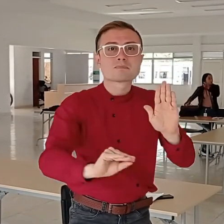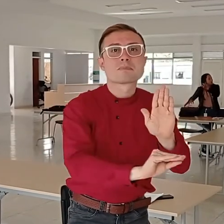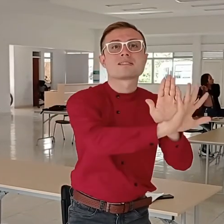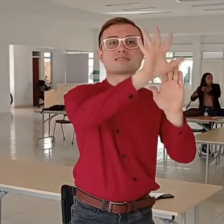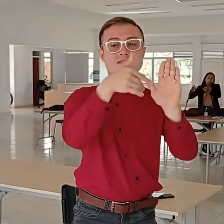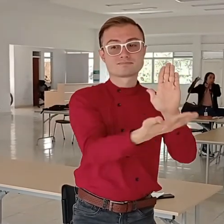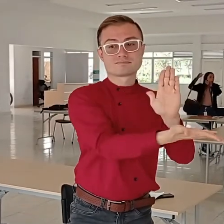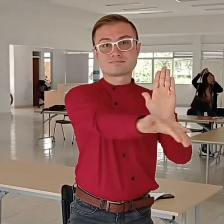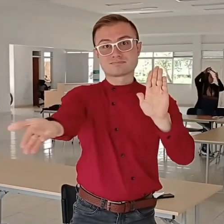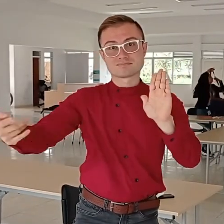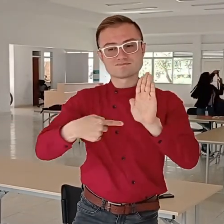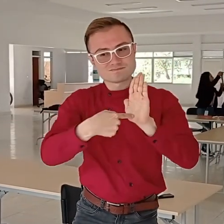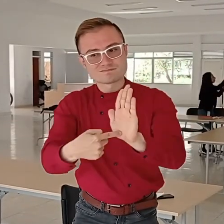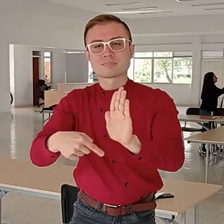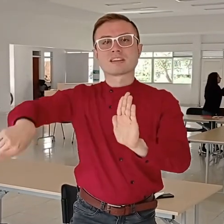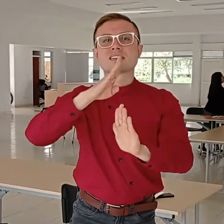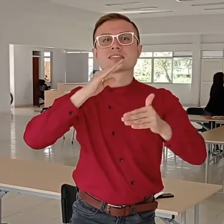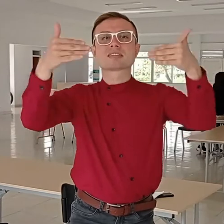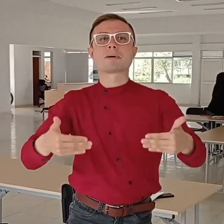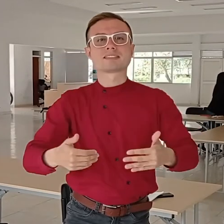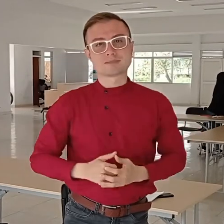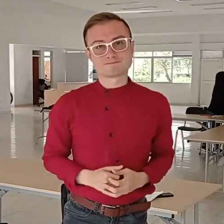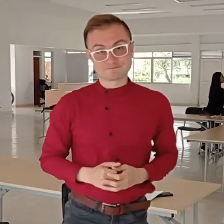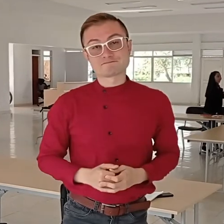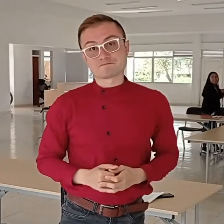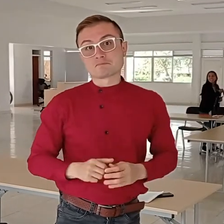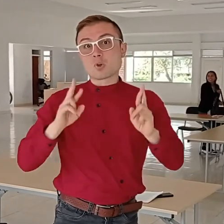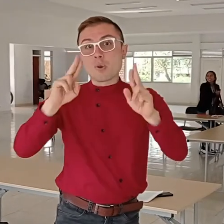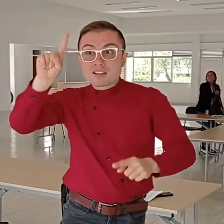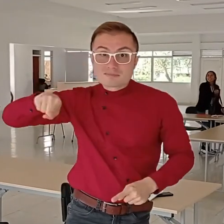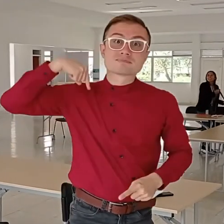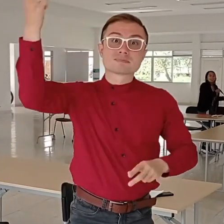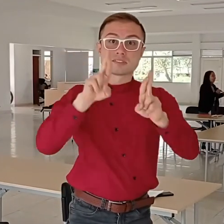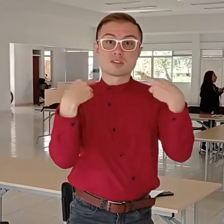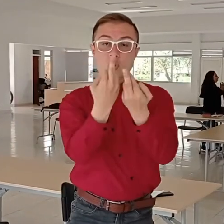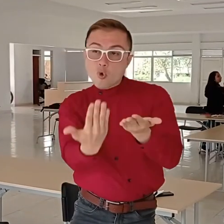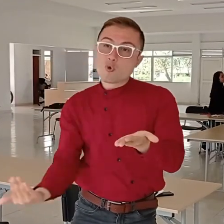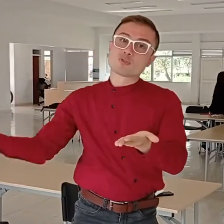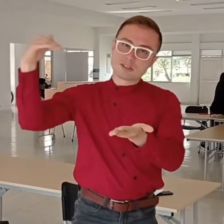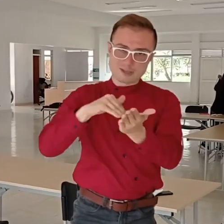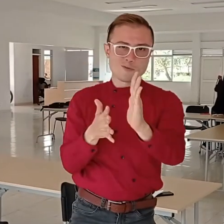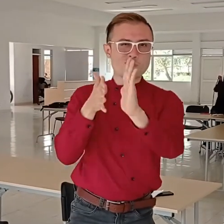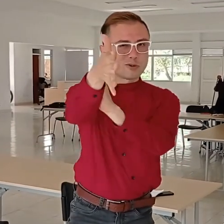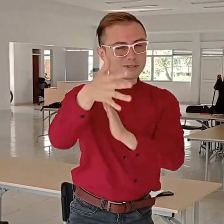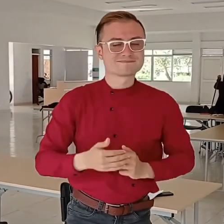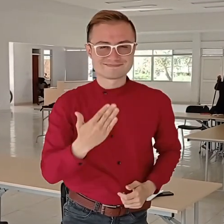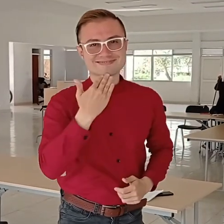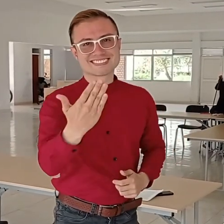apliquen claramente a favor de las personas con discapacidad. Ojalá podamos darles más información en una próxima reunión. Gracias.